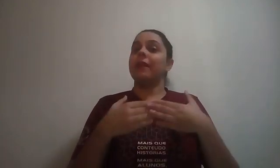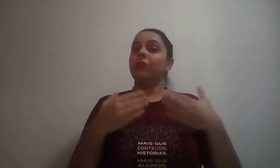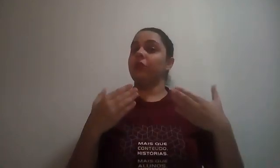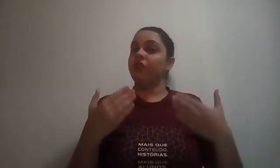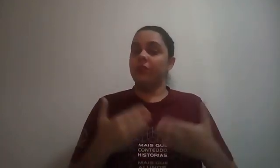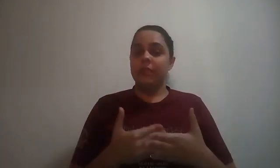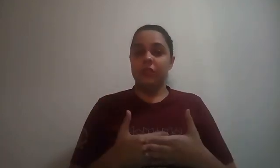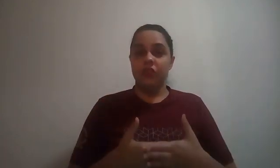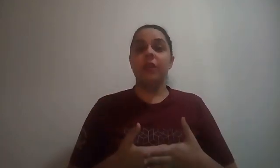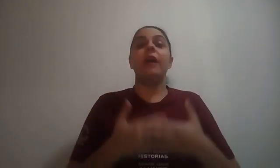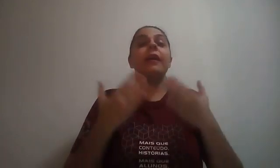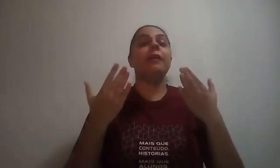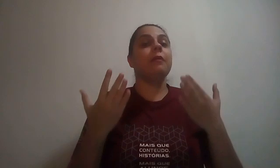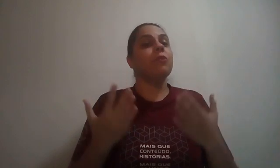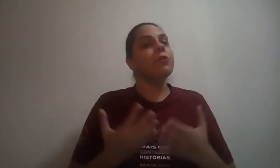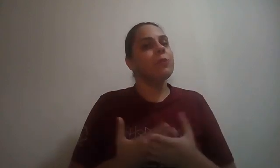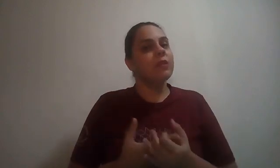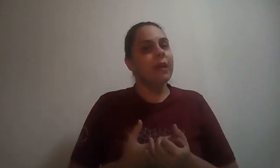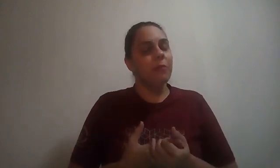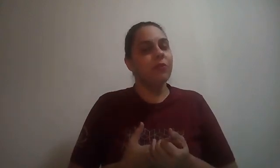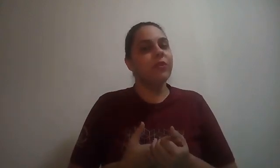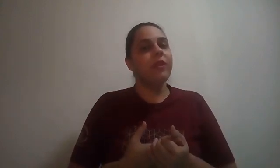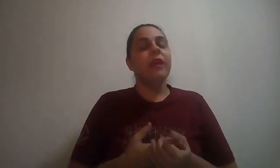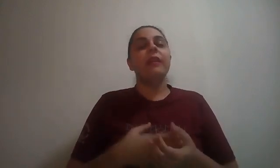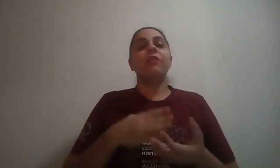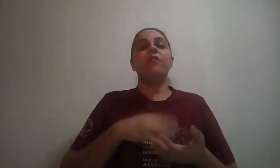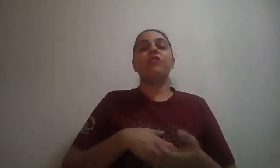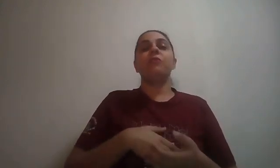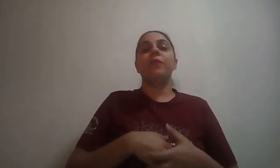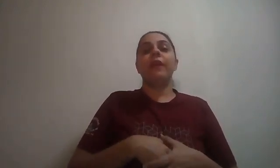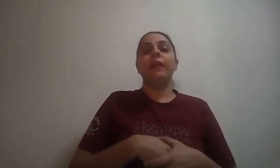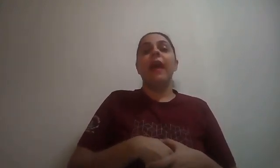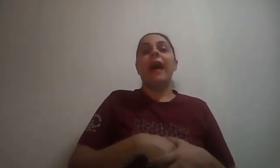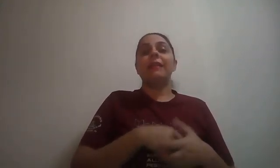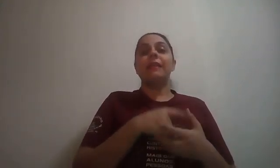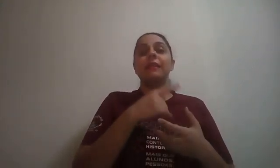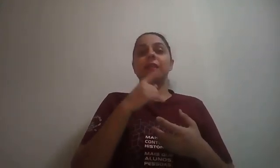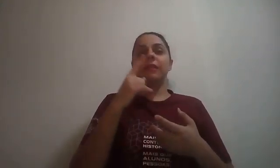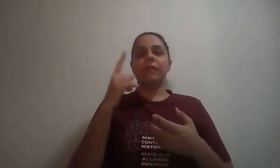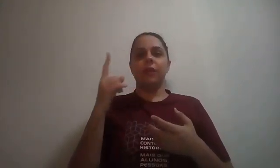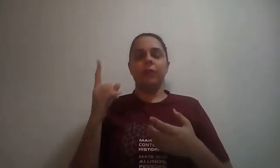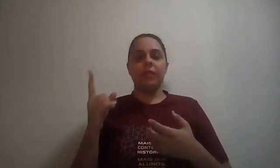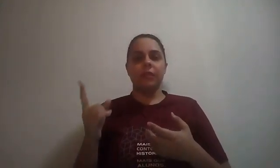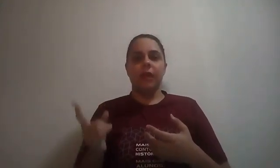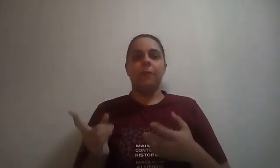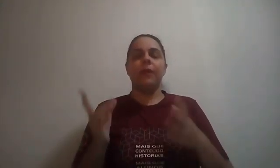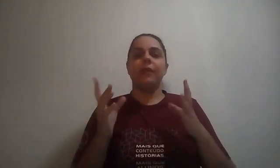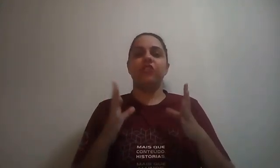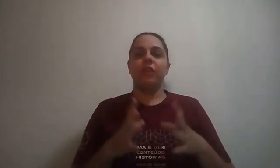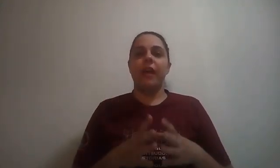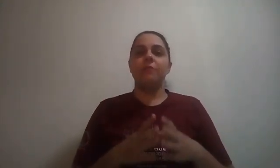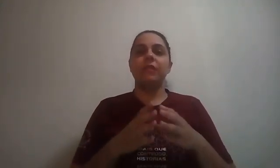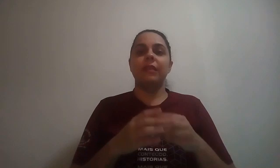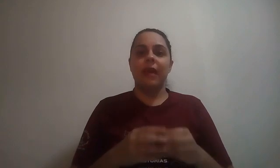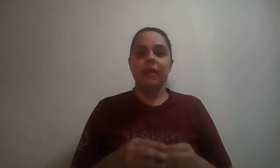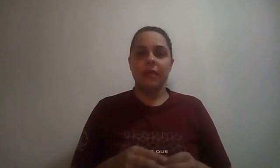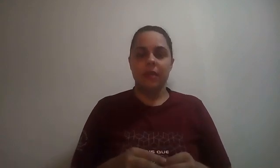tecnologia não existia e, muito menos, a bússola. Então, vejam bem a transição desse tempo até chegarmos até aqui,